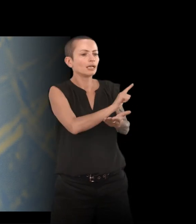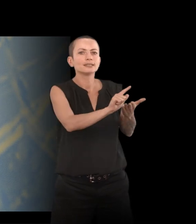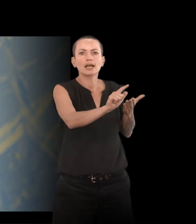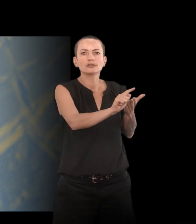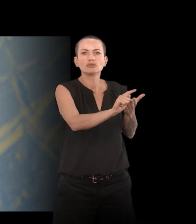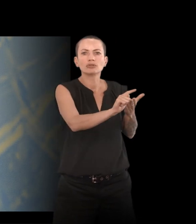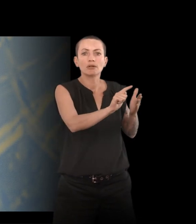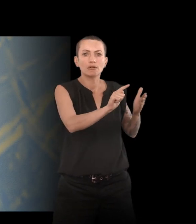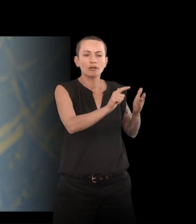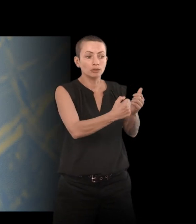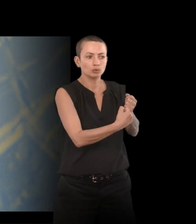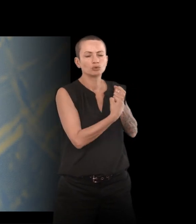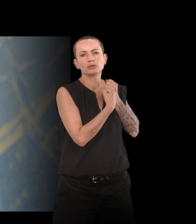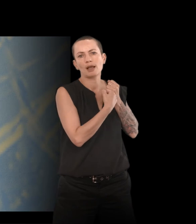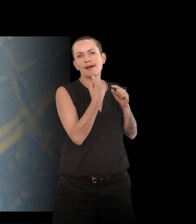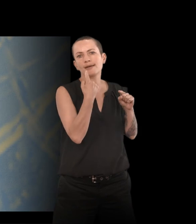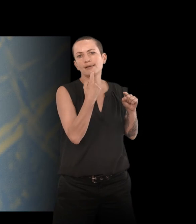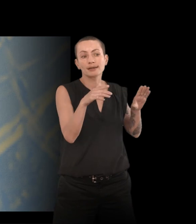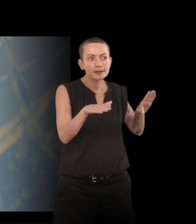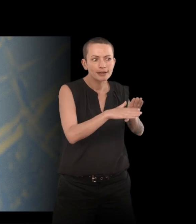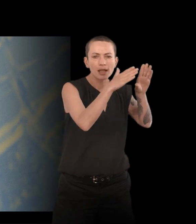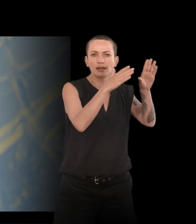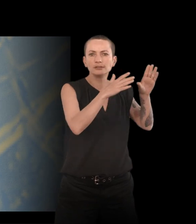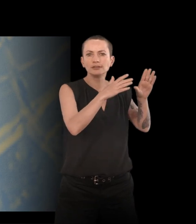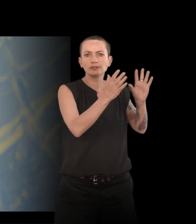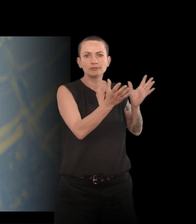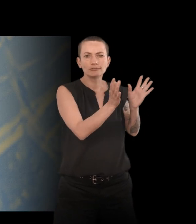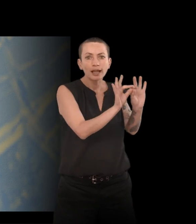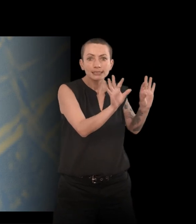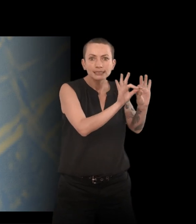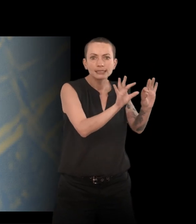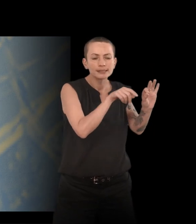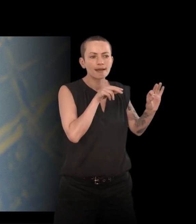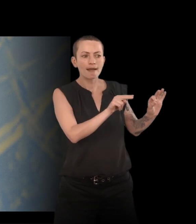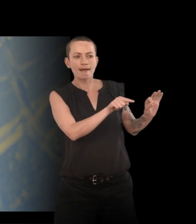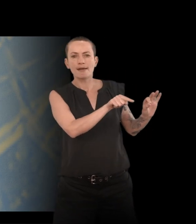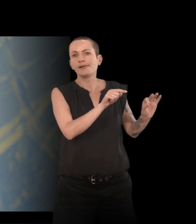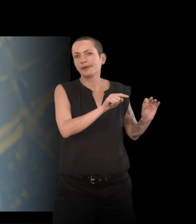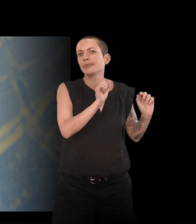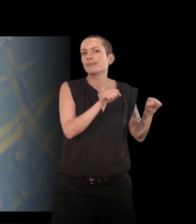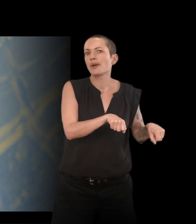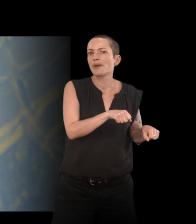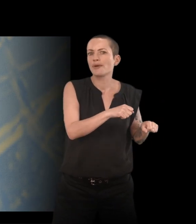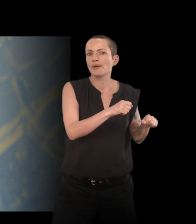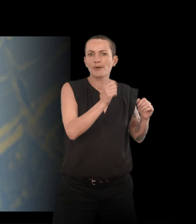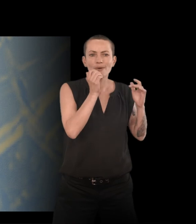soutien, comme image, comme récit, où je pouvais trouver une expérience partagée.